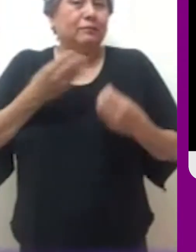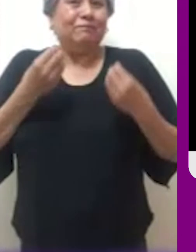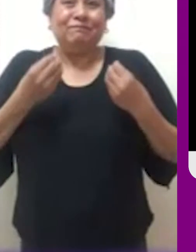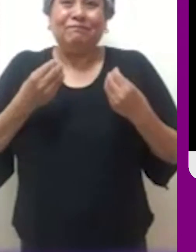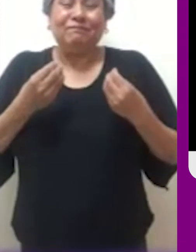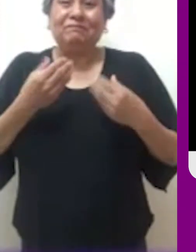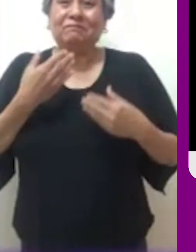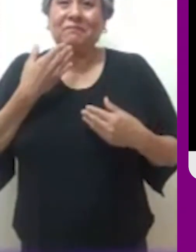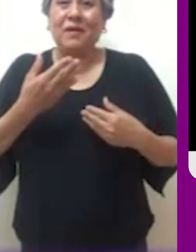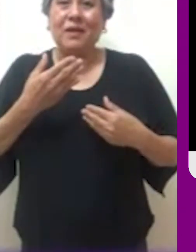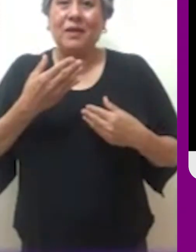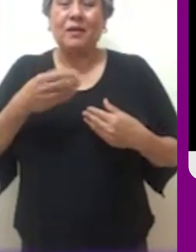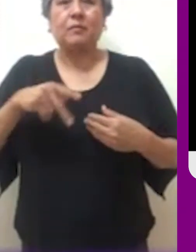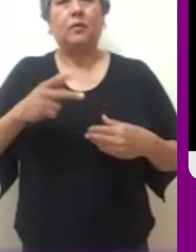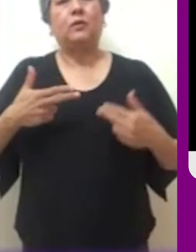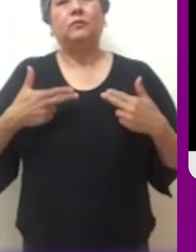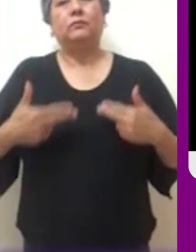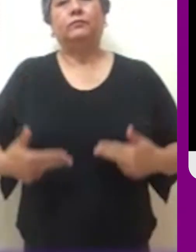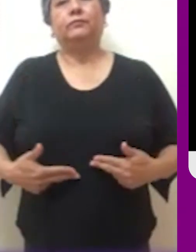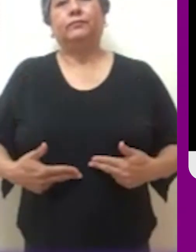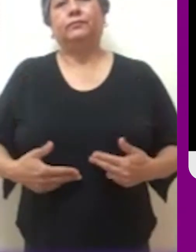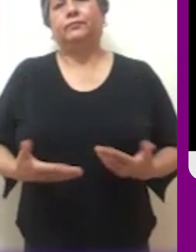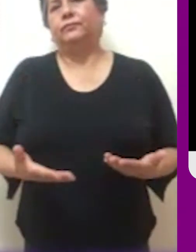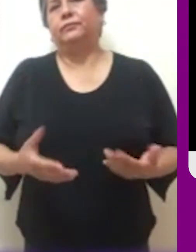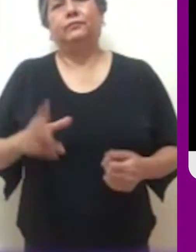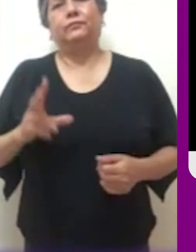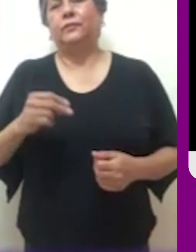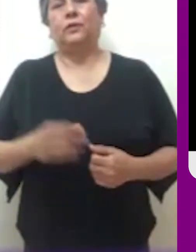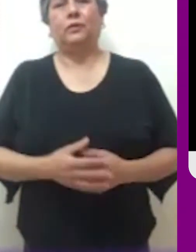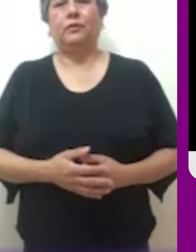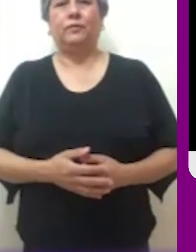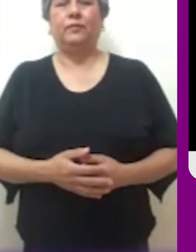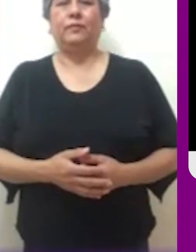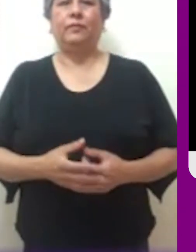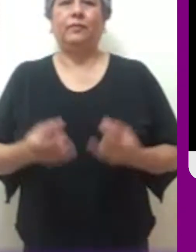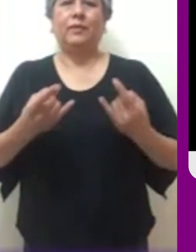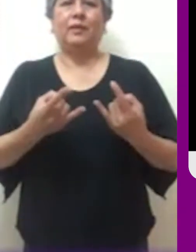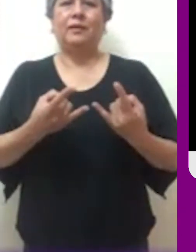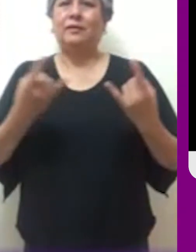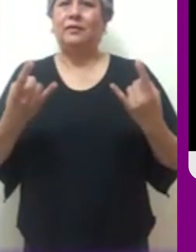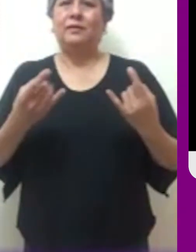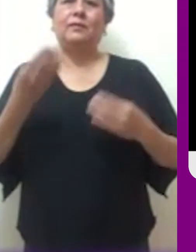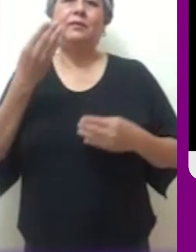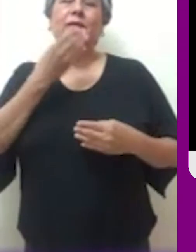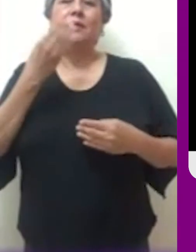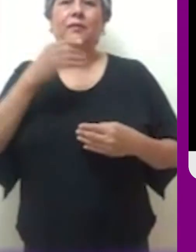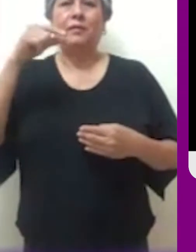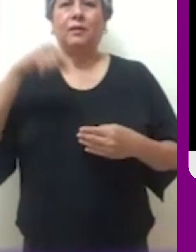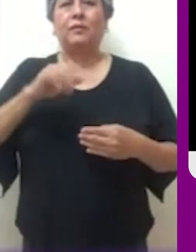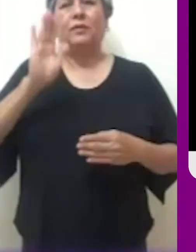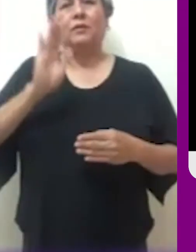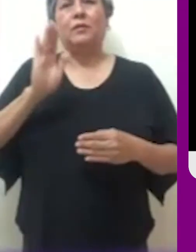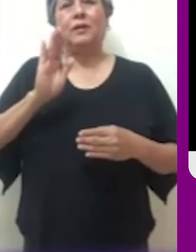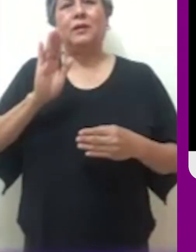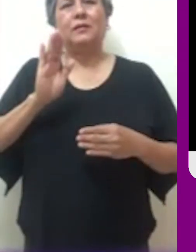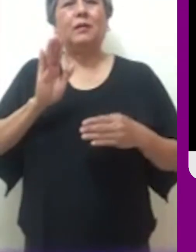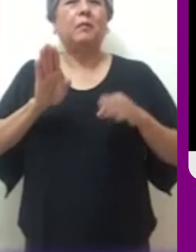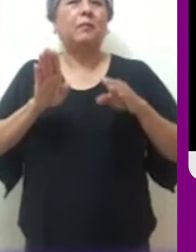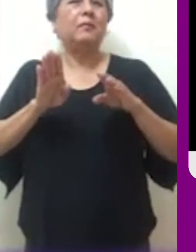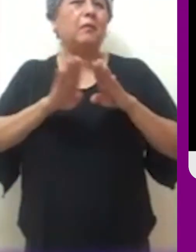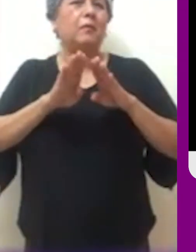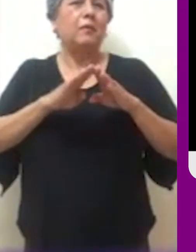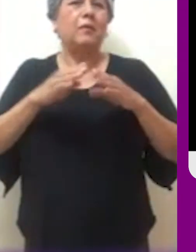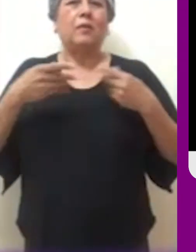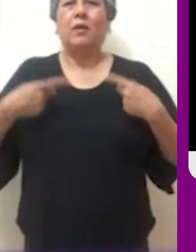carne y sangre abotagados de alimentos y placeres. La parábola no pretende un adormilamiento y un premio de